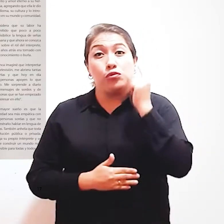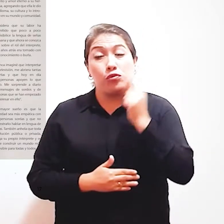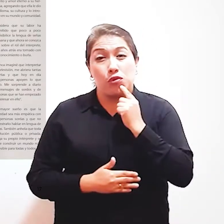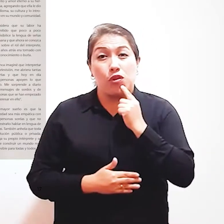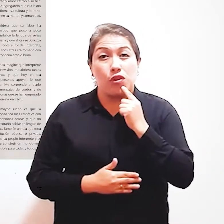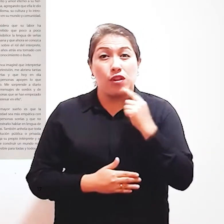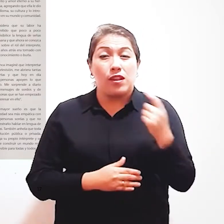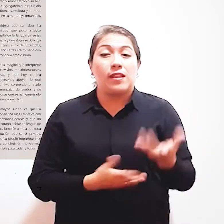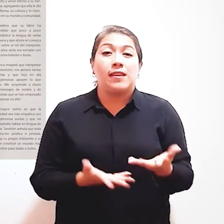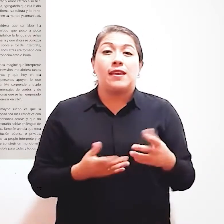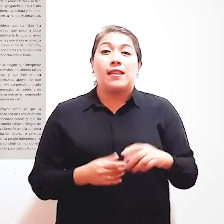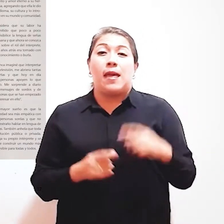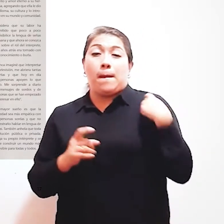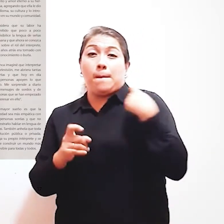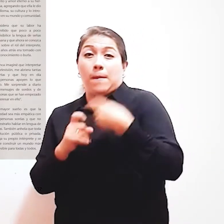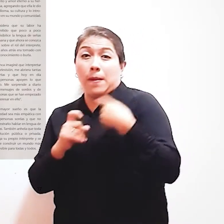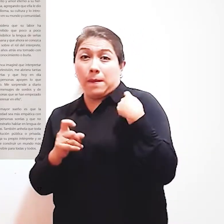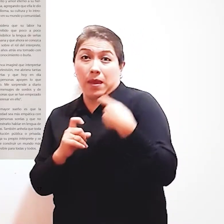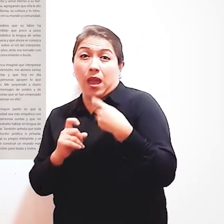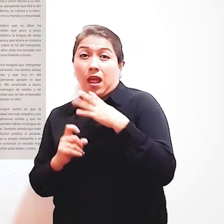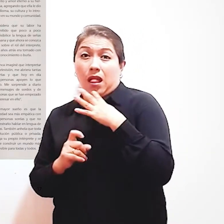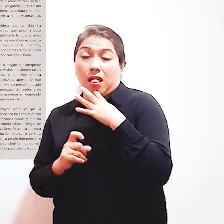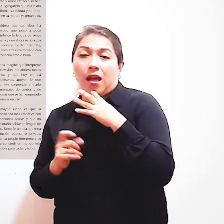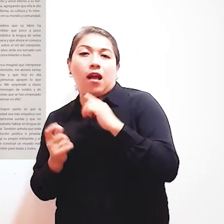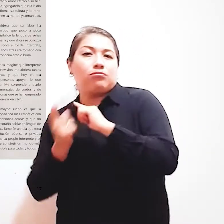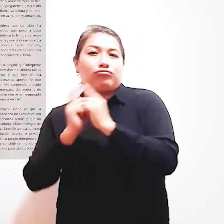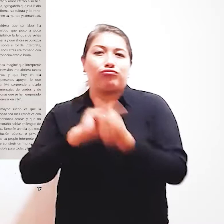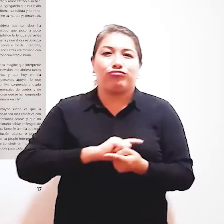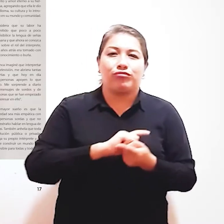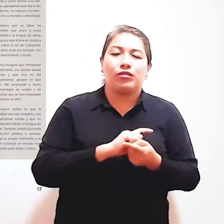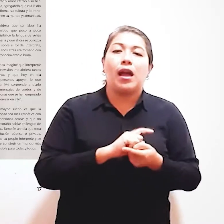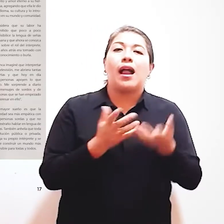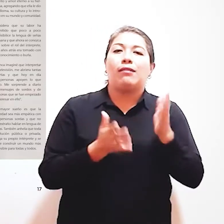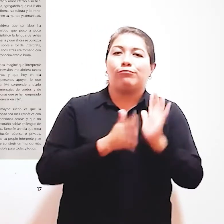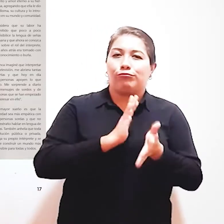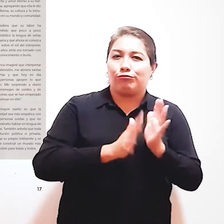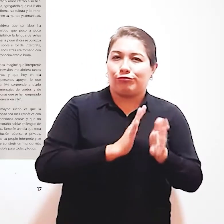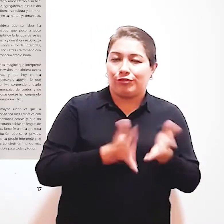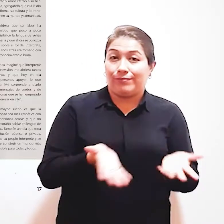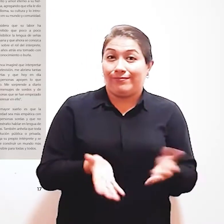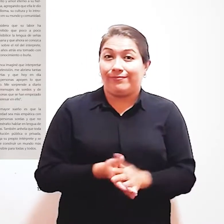sorda Pasar del español A la lengua de señas Y viceversa